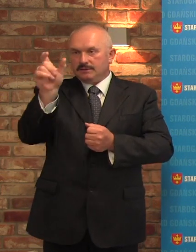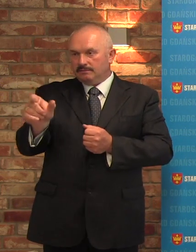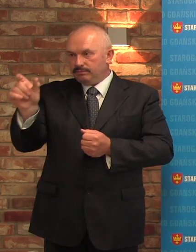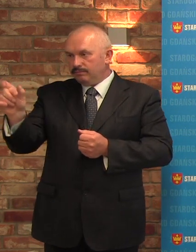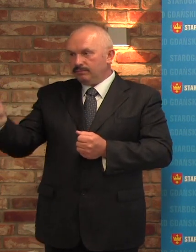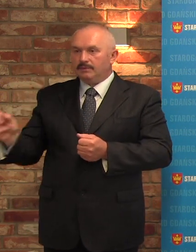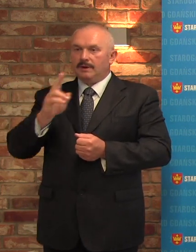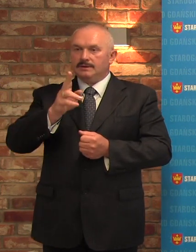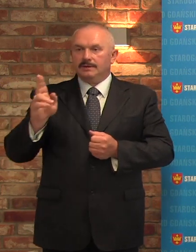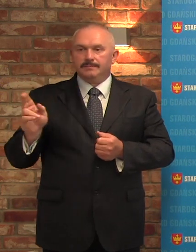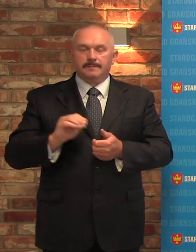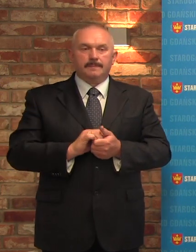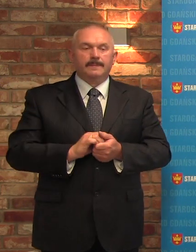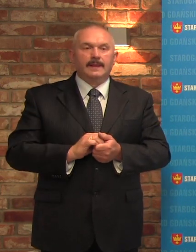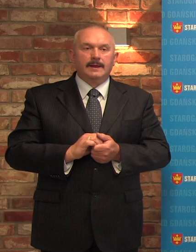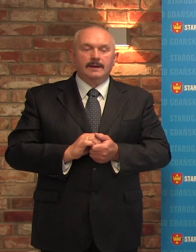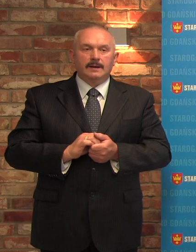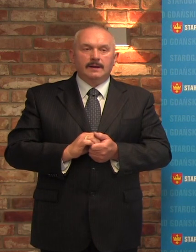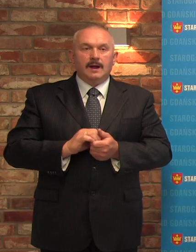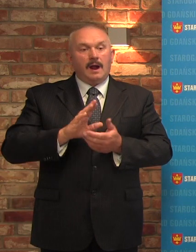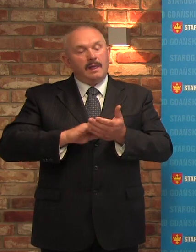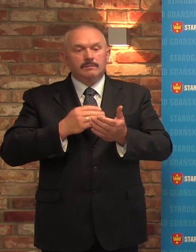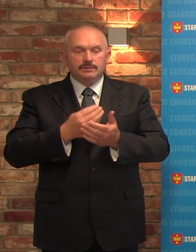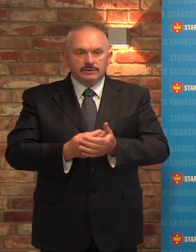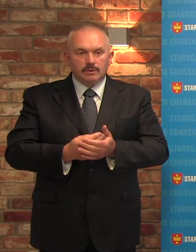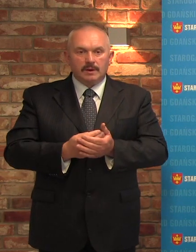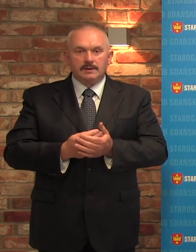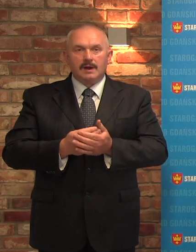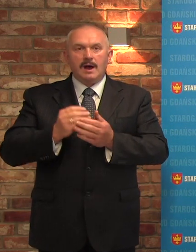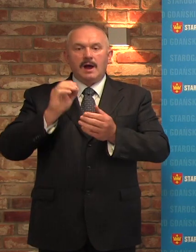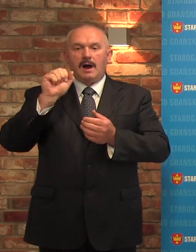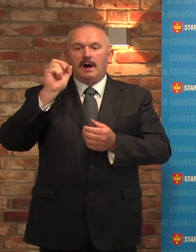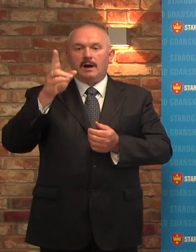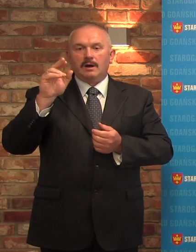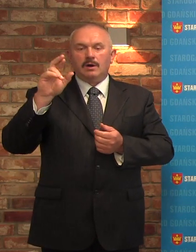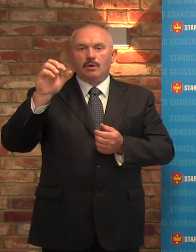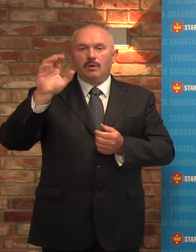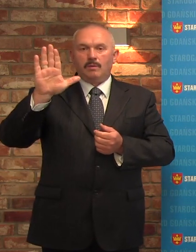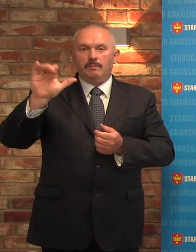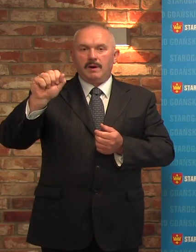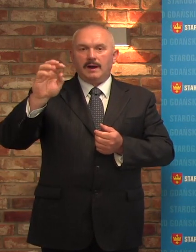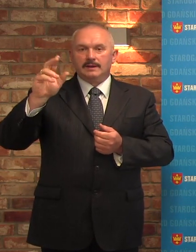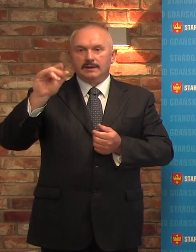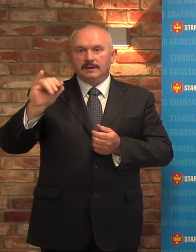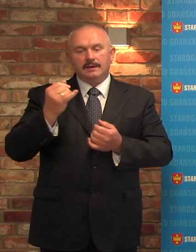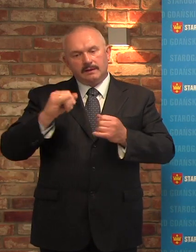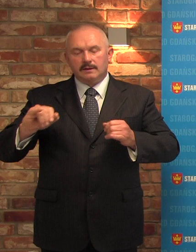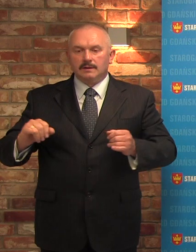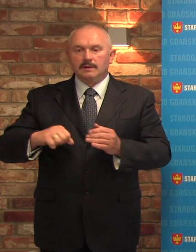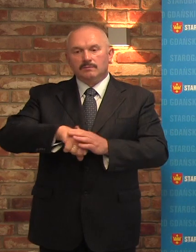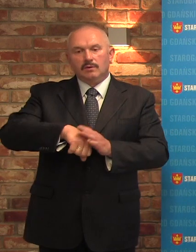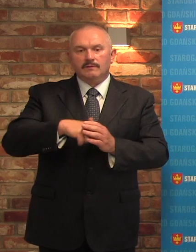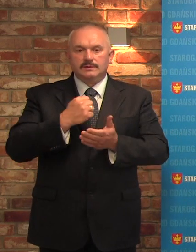złotych. Natomiast, dla przykładu, na akrobatki, czyli inną sekcję sportową,